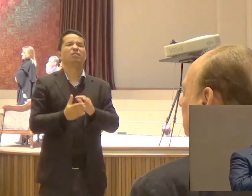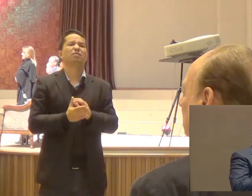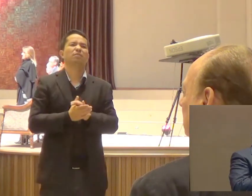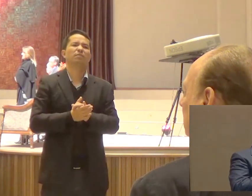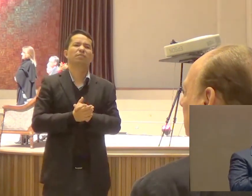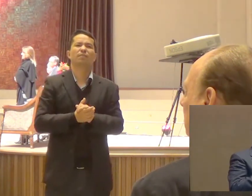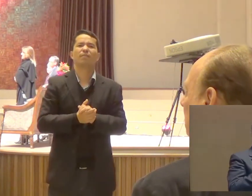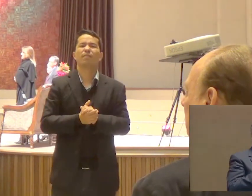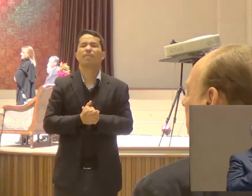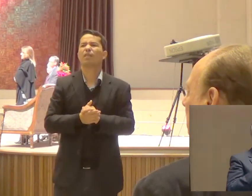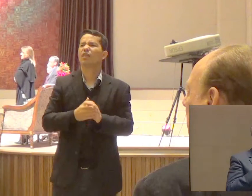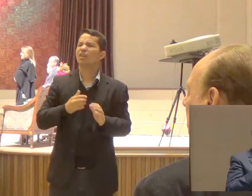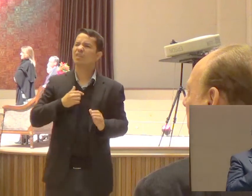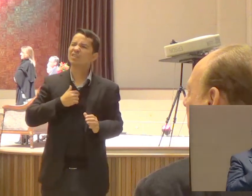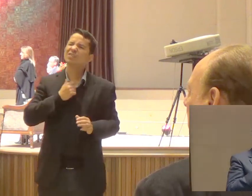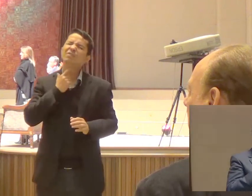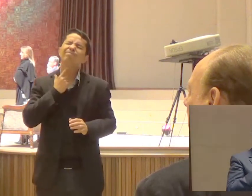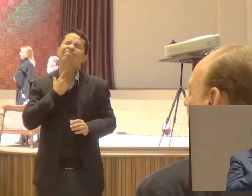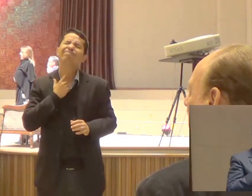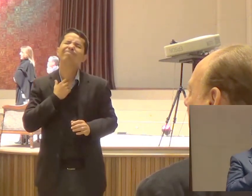O meu desejo De coração Em nome de Jesus É